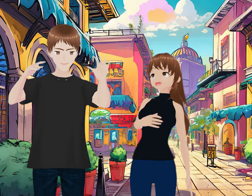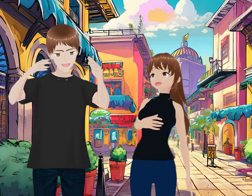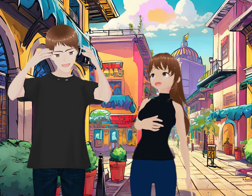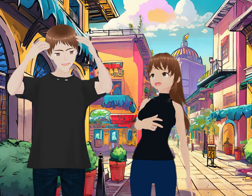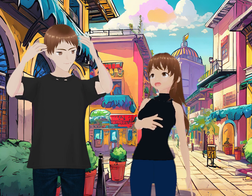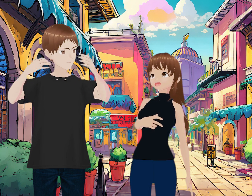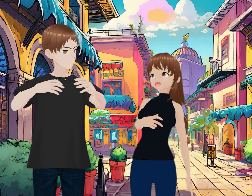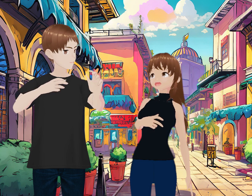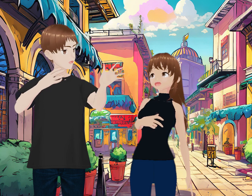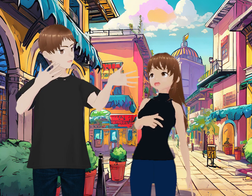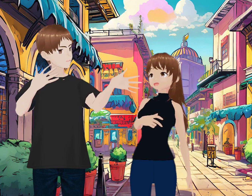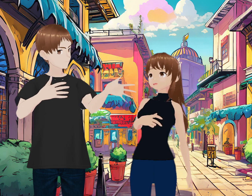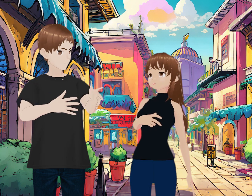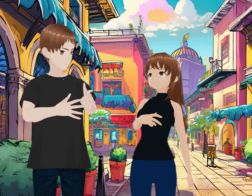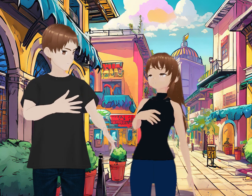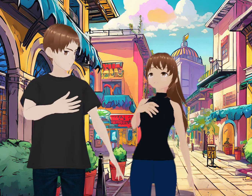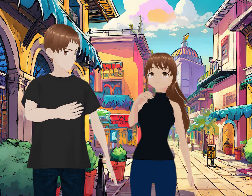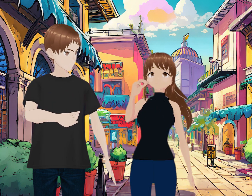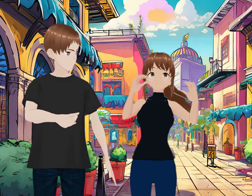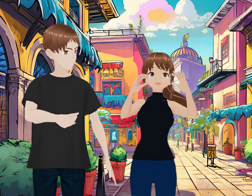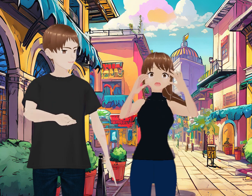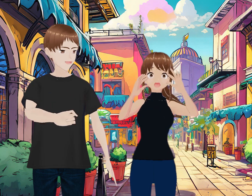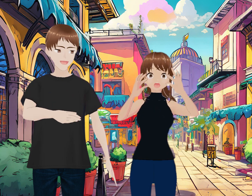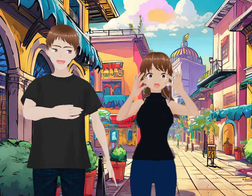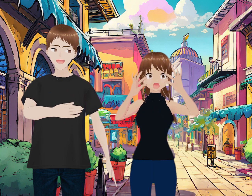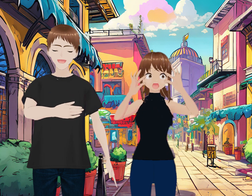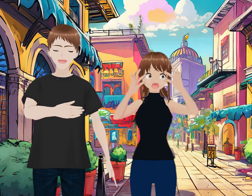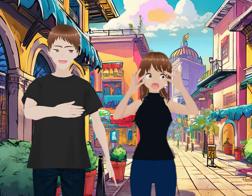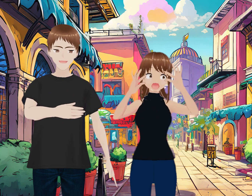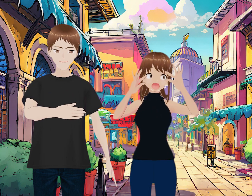un poco, ya sabes, se pone pies a la piel.